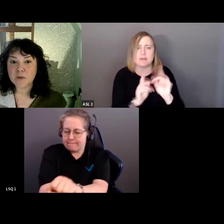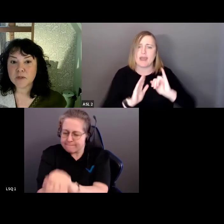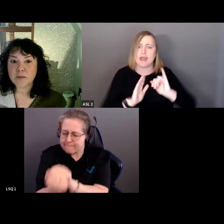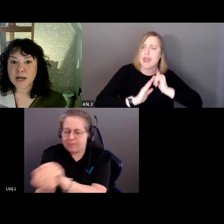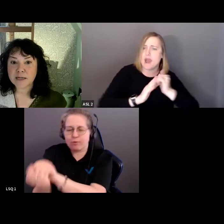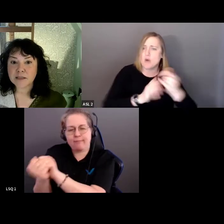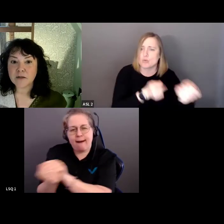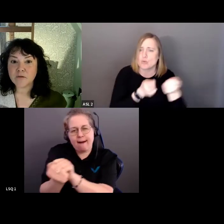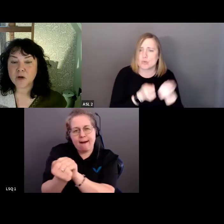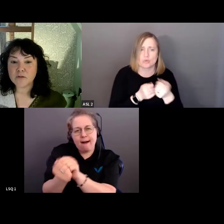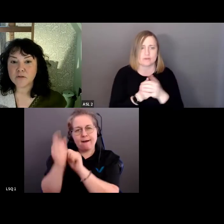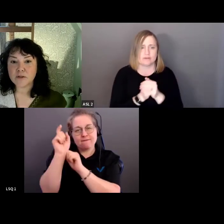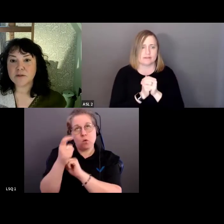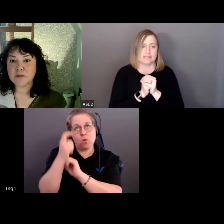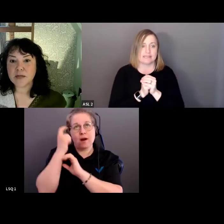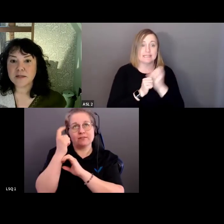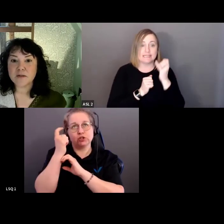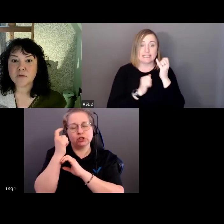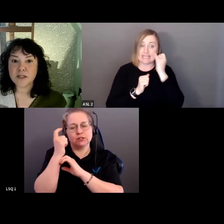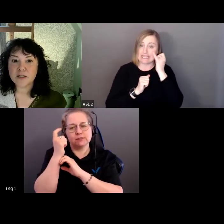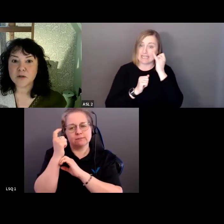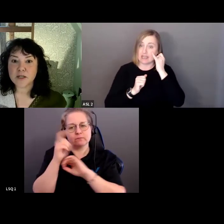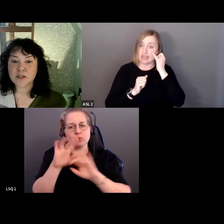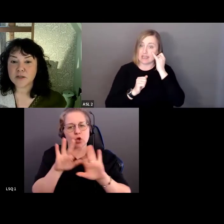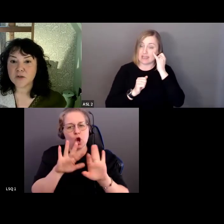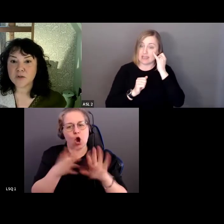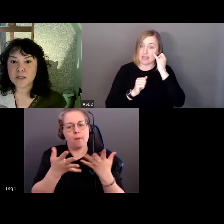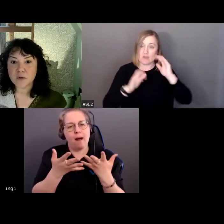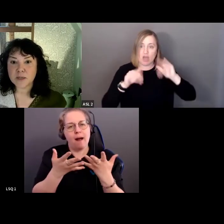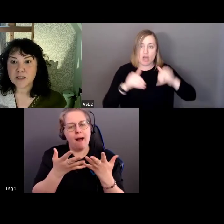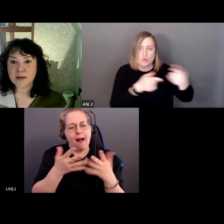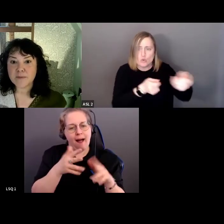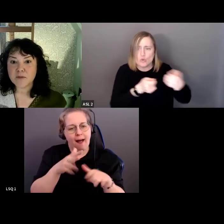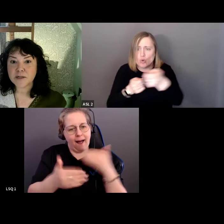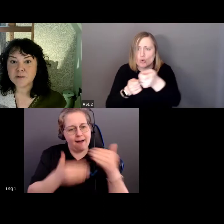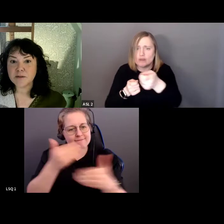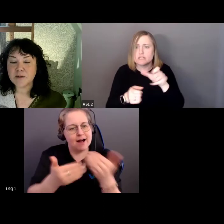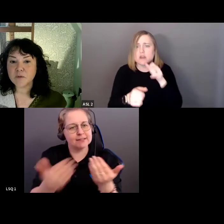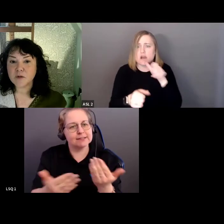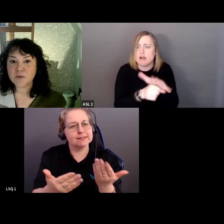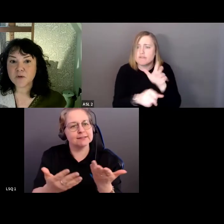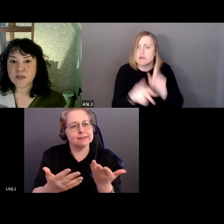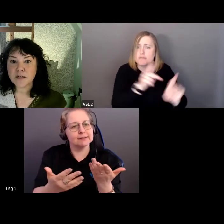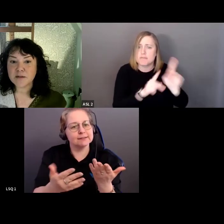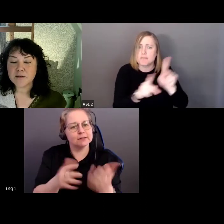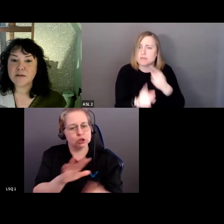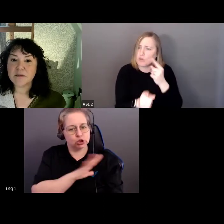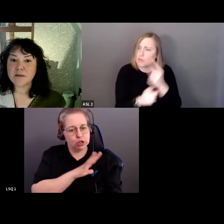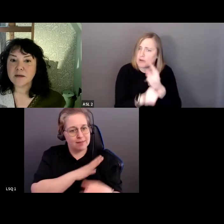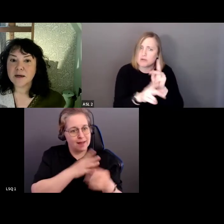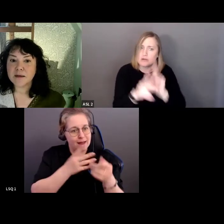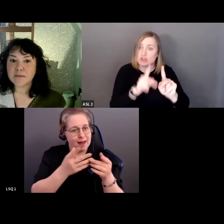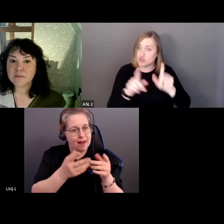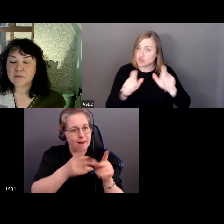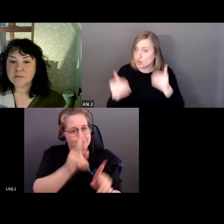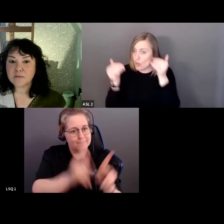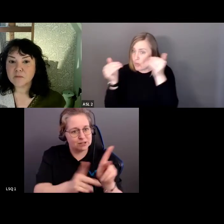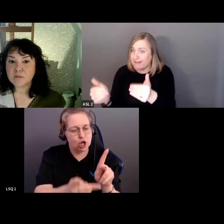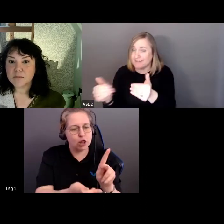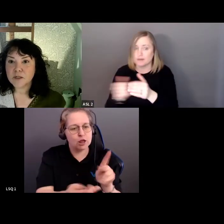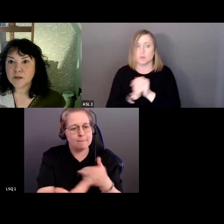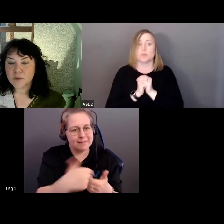s'il faut aller de l'avant si nous n'avons pas l'accord ou la participation des gens concernés.